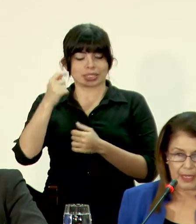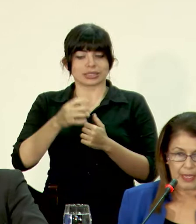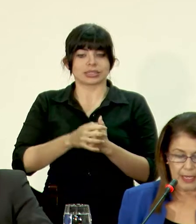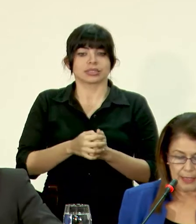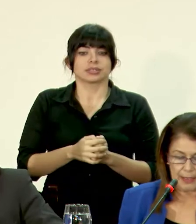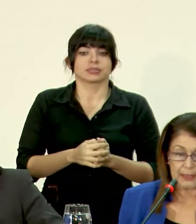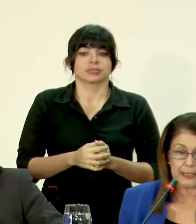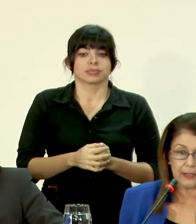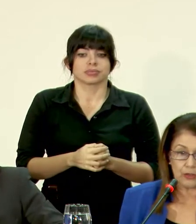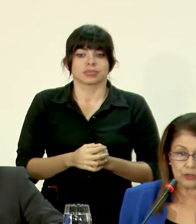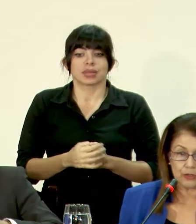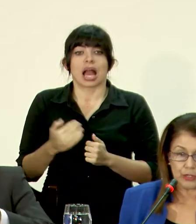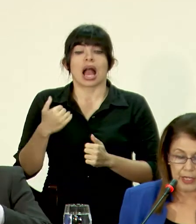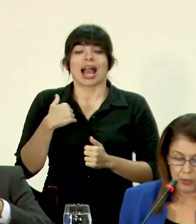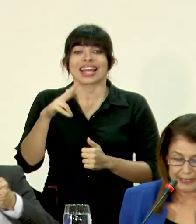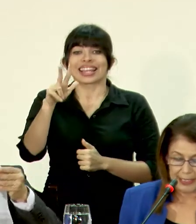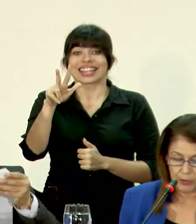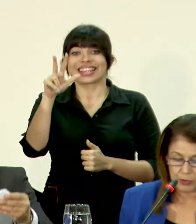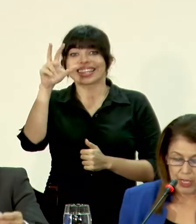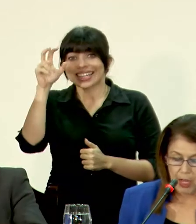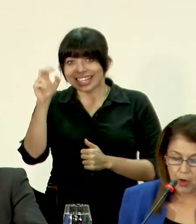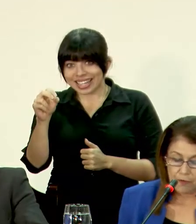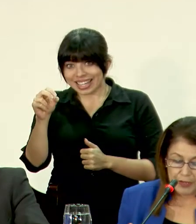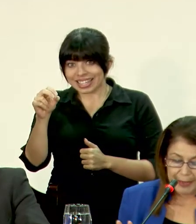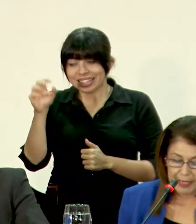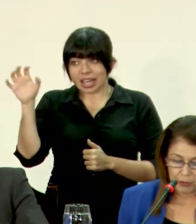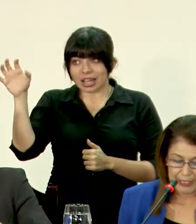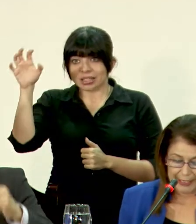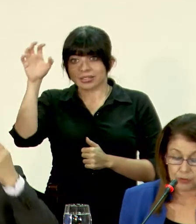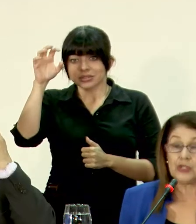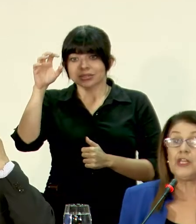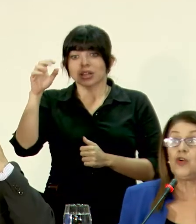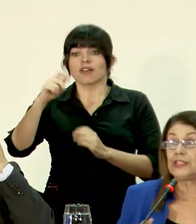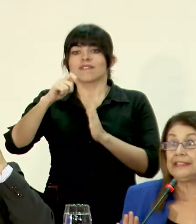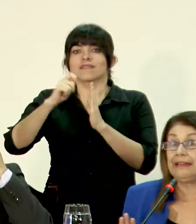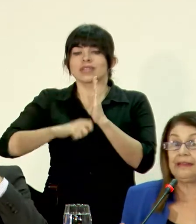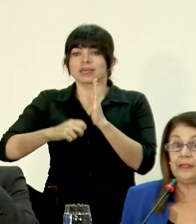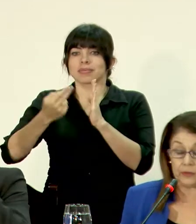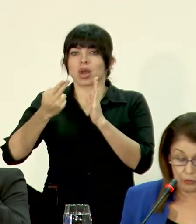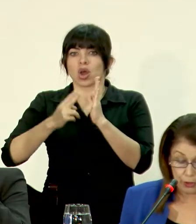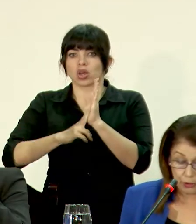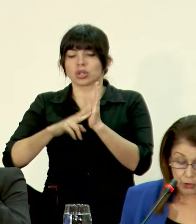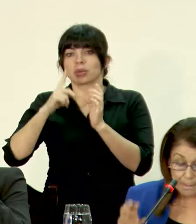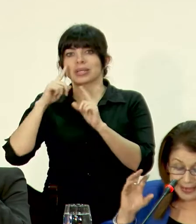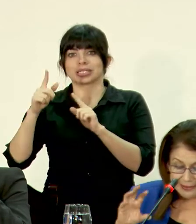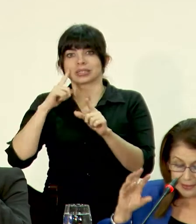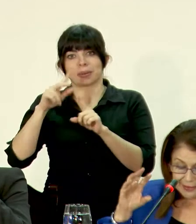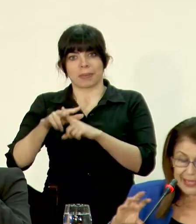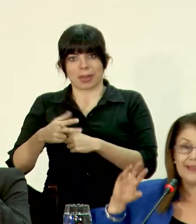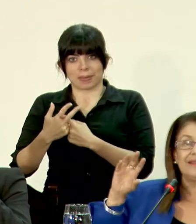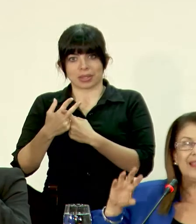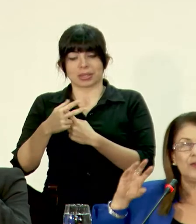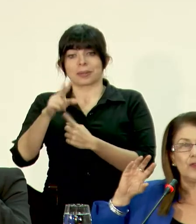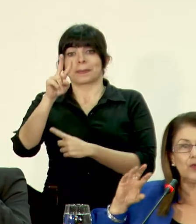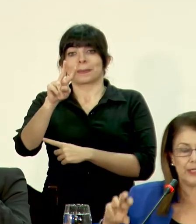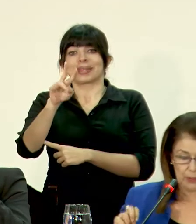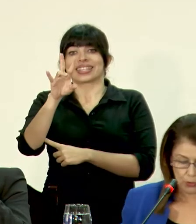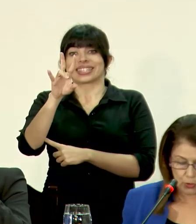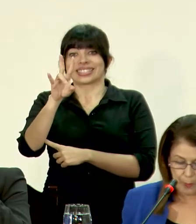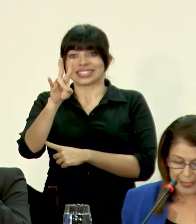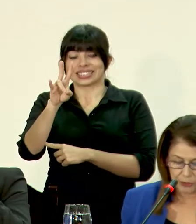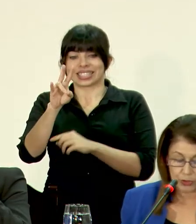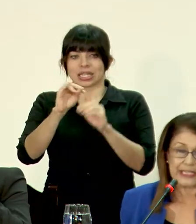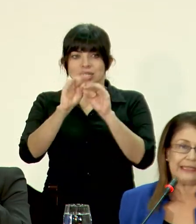centros educativos con firma de contratos y orden de inicio. Son 27 centros